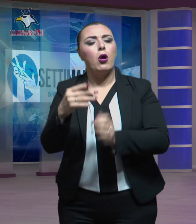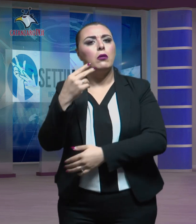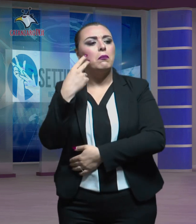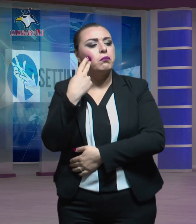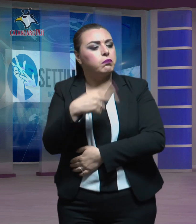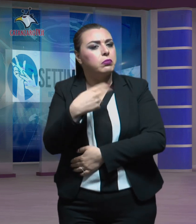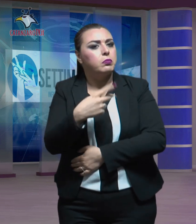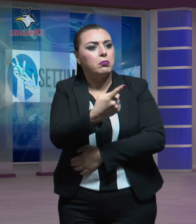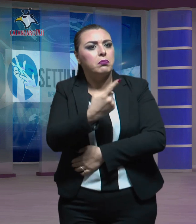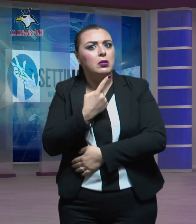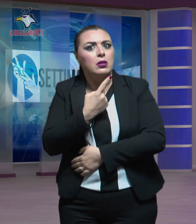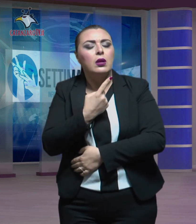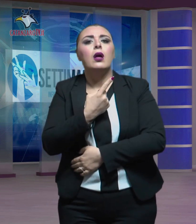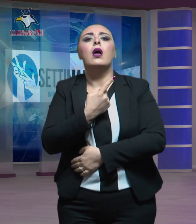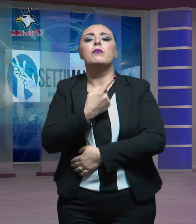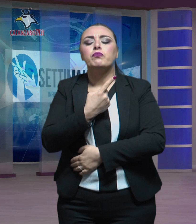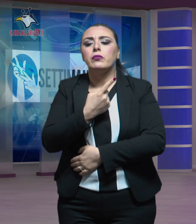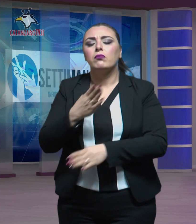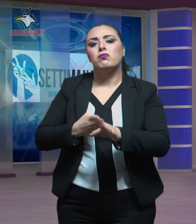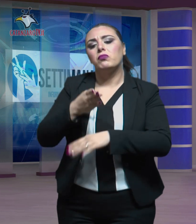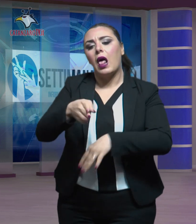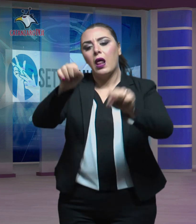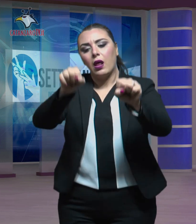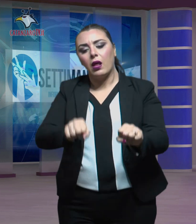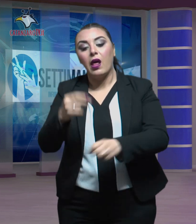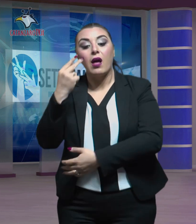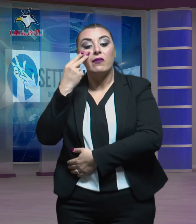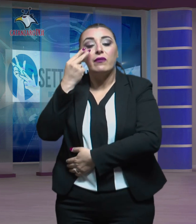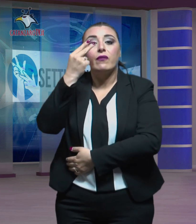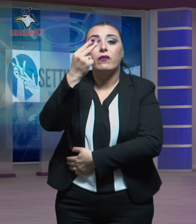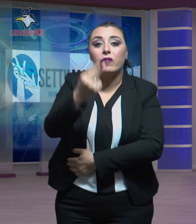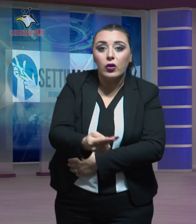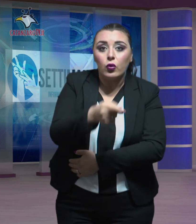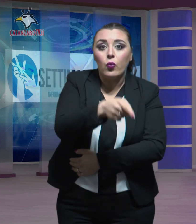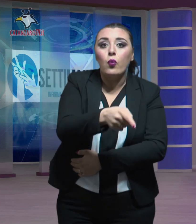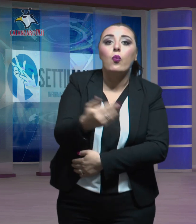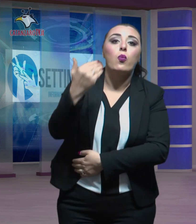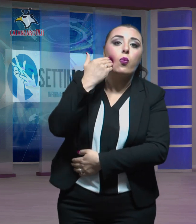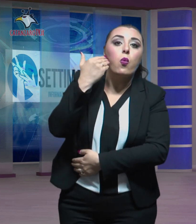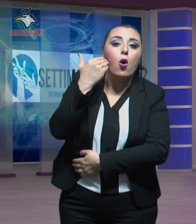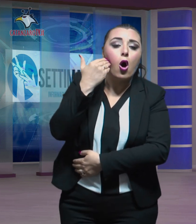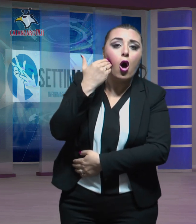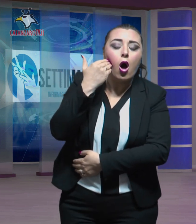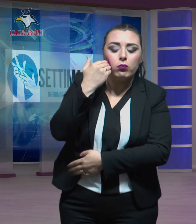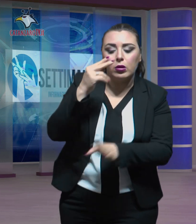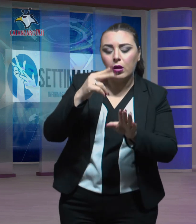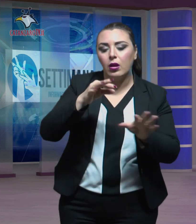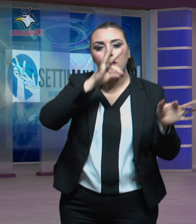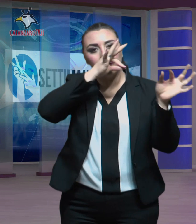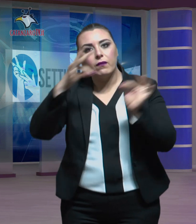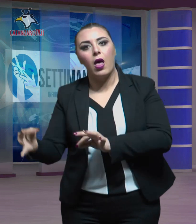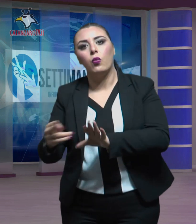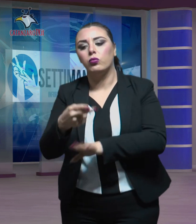vedendolo tornare a casa si è recata nel magazzino rinvenendo il coniuge